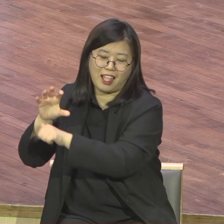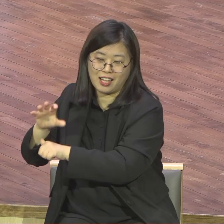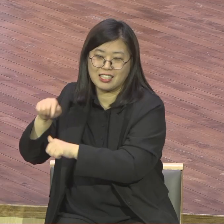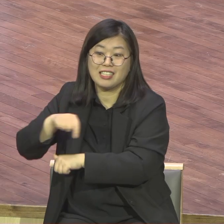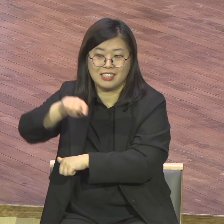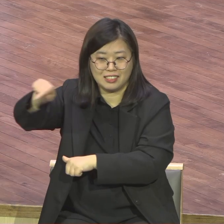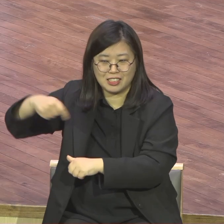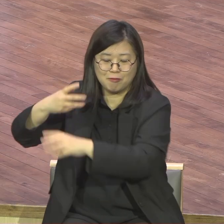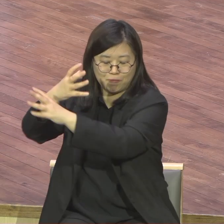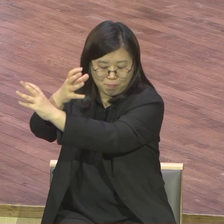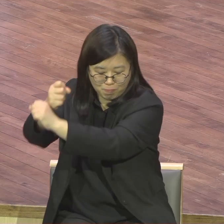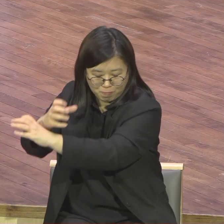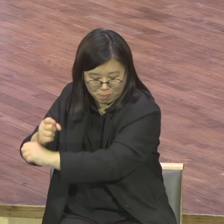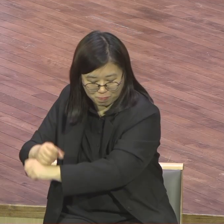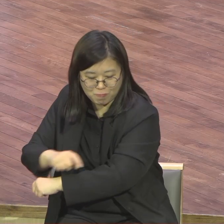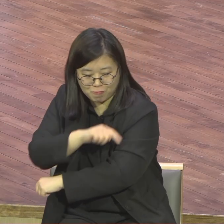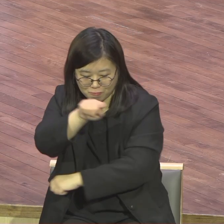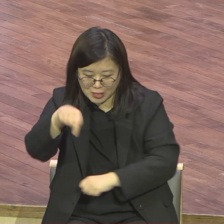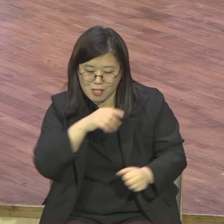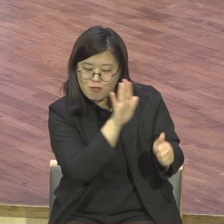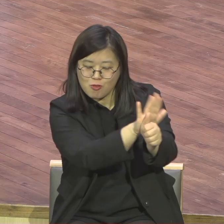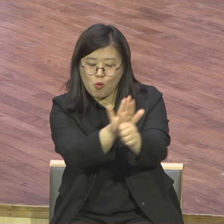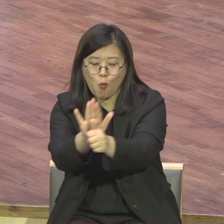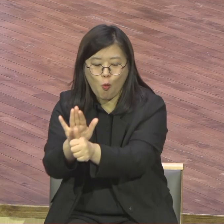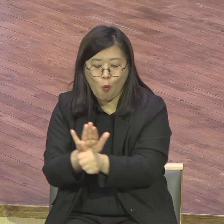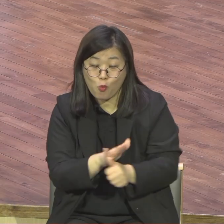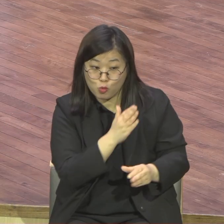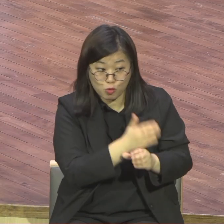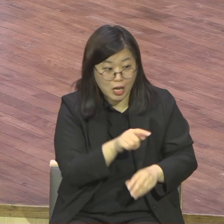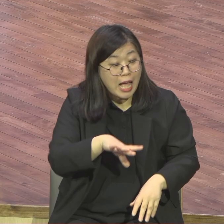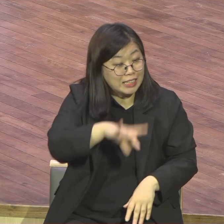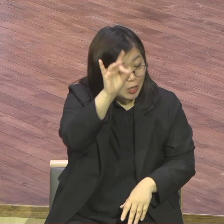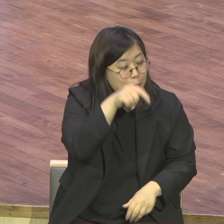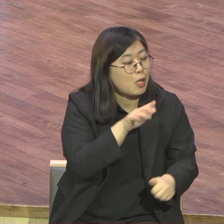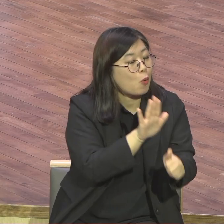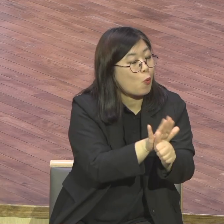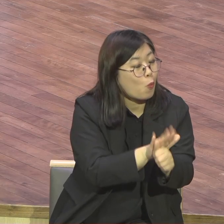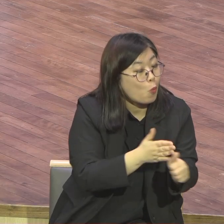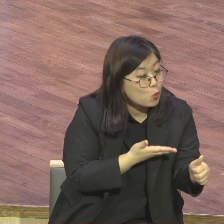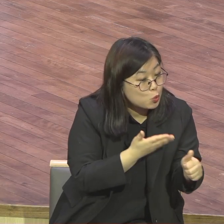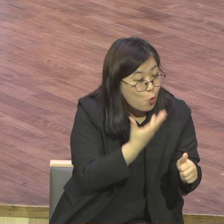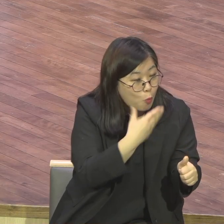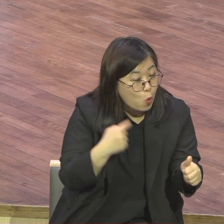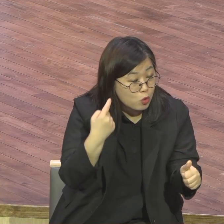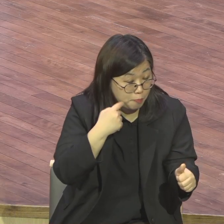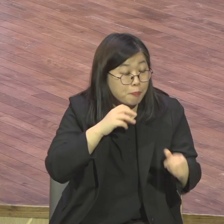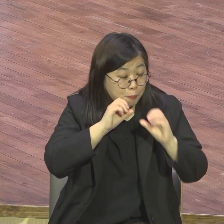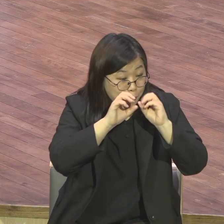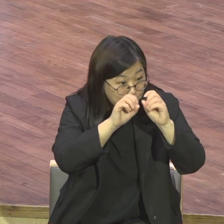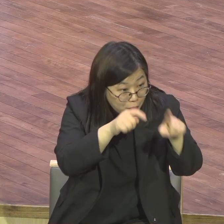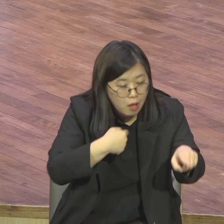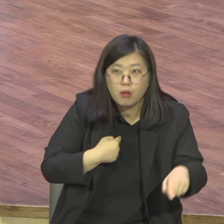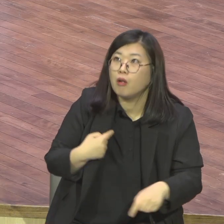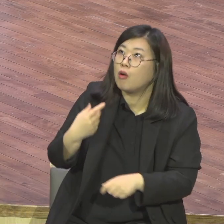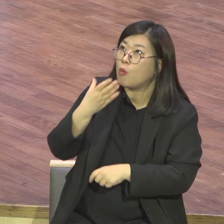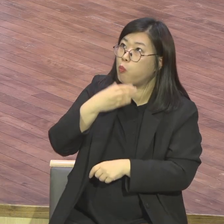하나님이 문 열고 있어요 그러니까 우리는 지금 우리 교회에 사는 파송 협력도 많지만